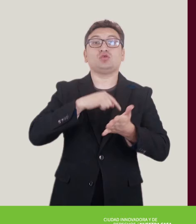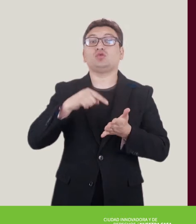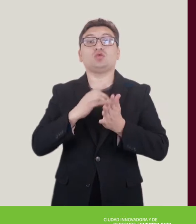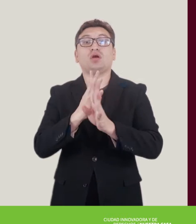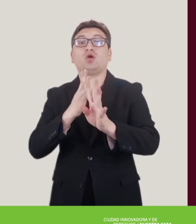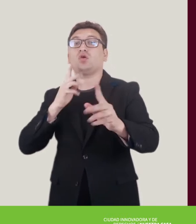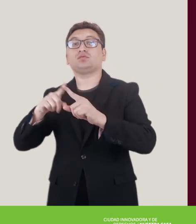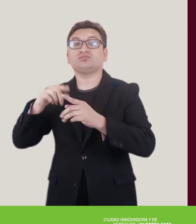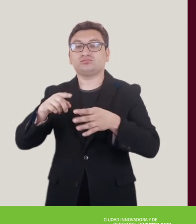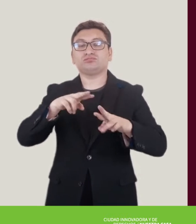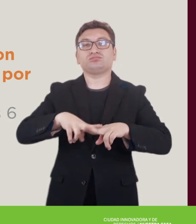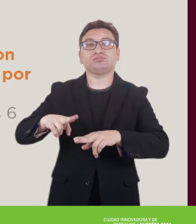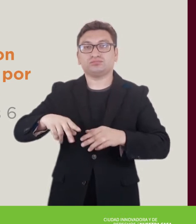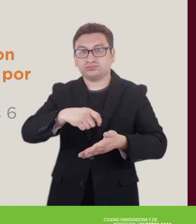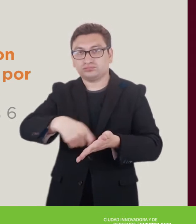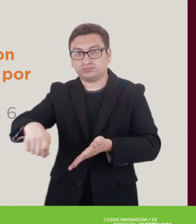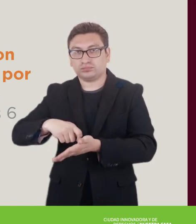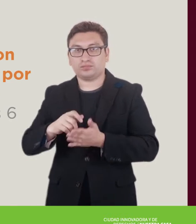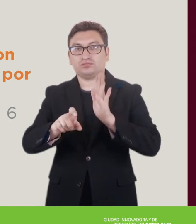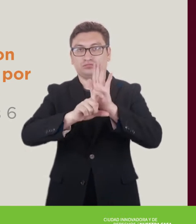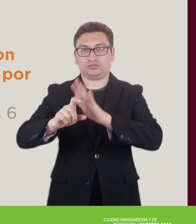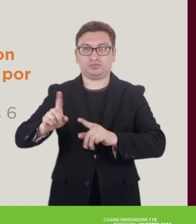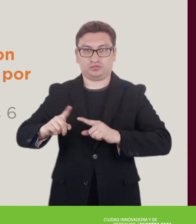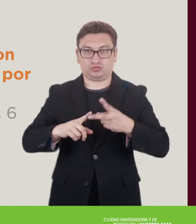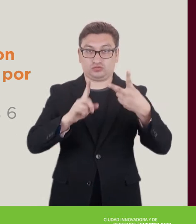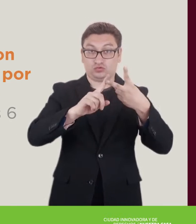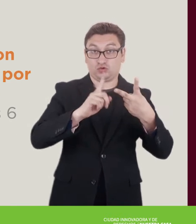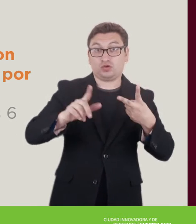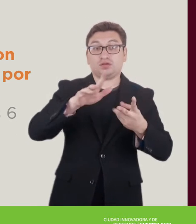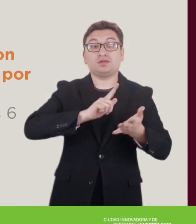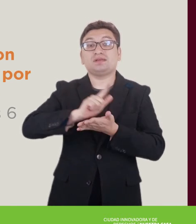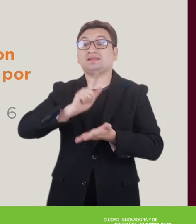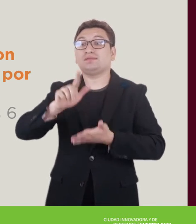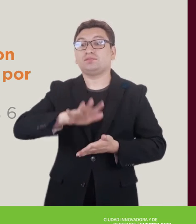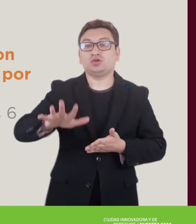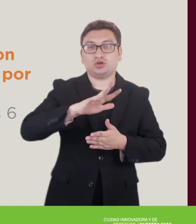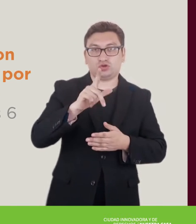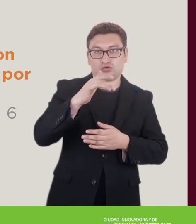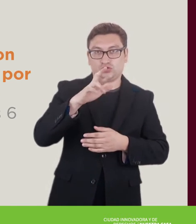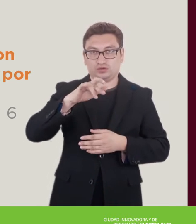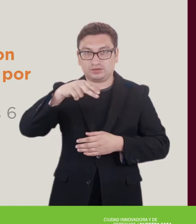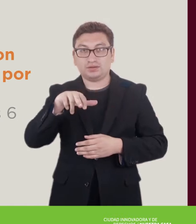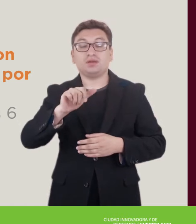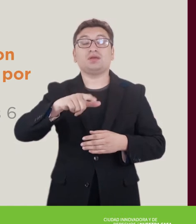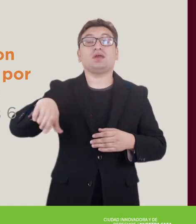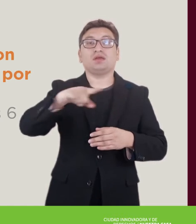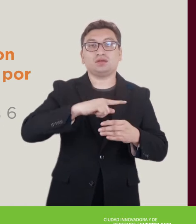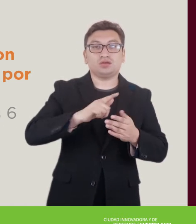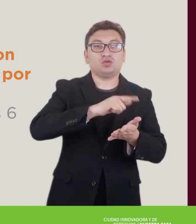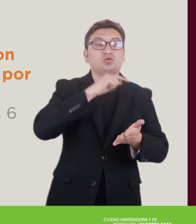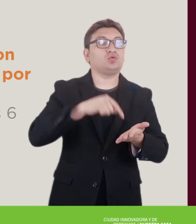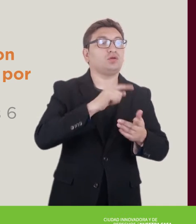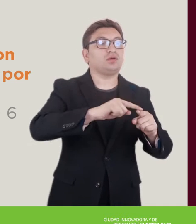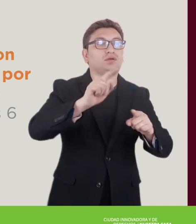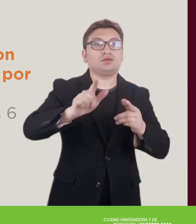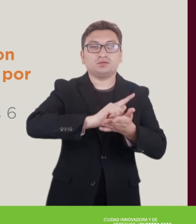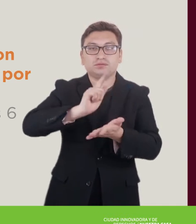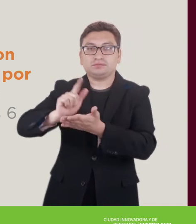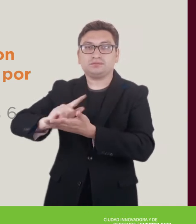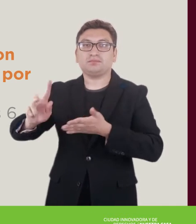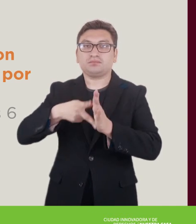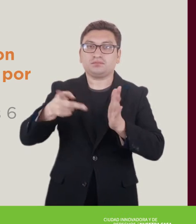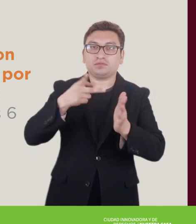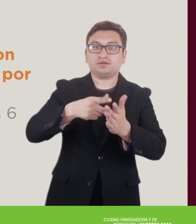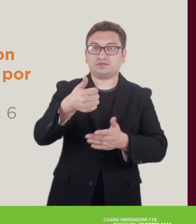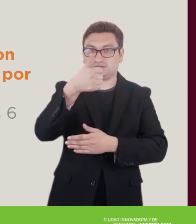lugares de espera en filas. 2. Realizar limpieza y desinfección con solución con 10 mililitros de cloro por litro de agua, incluyendo sanitarios móviles y